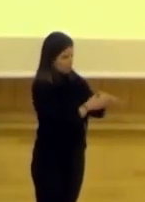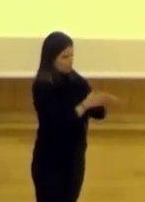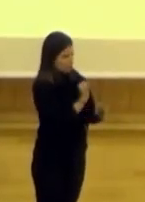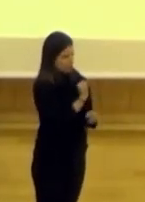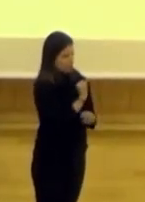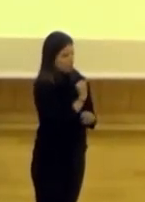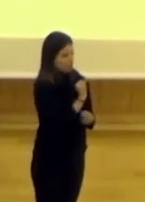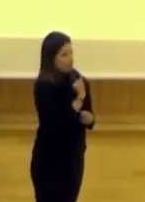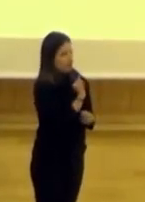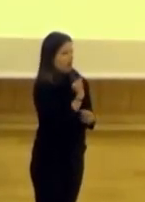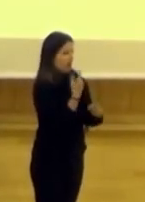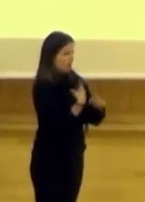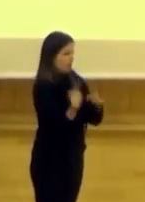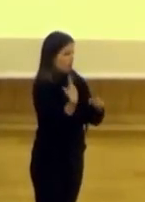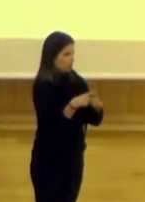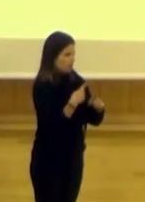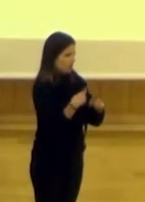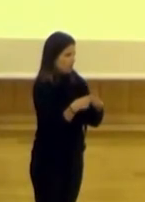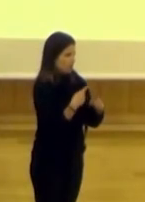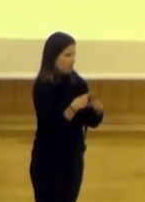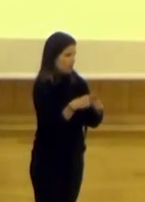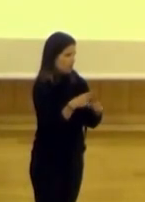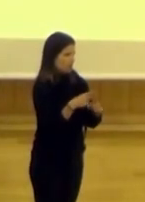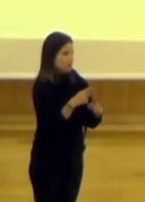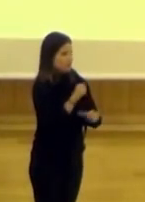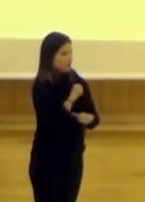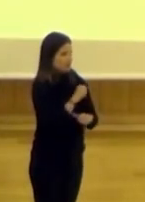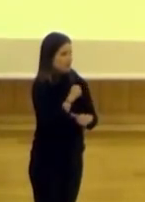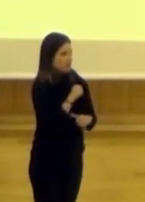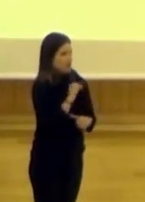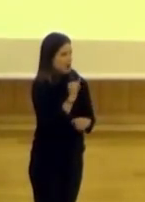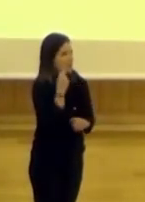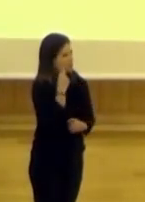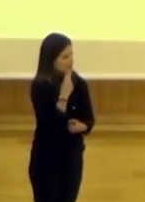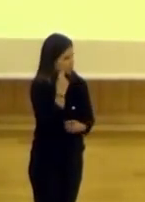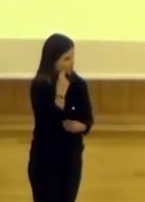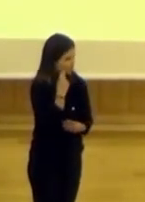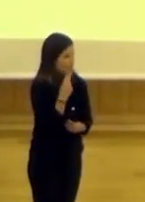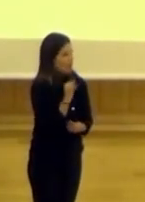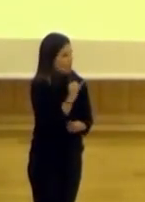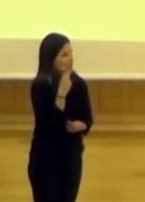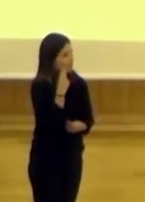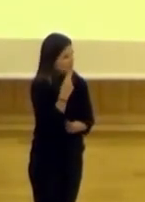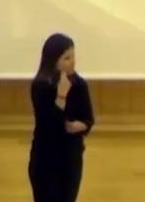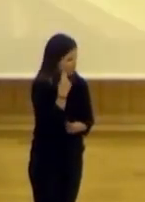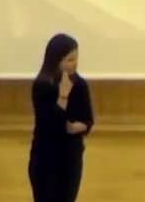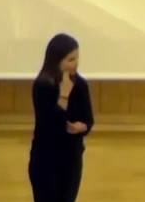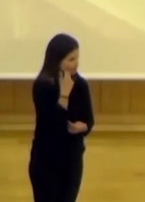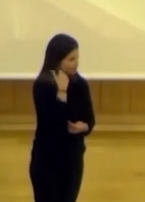muy esperable, que son los miedos. Digamos, había, y esto tiene que ver,